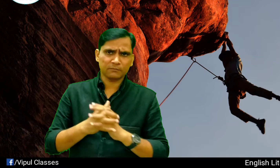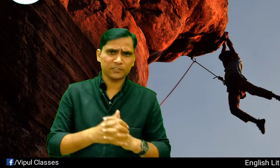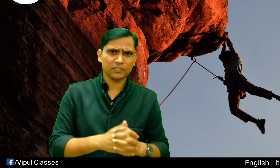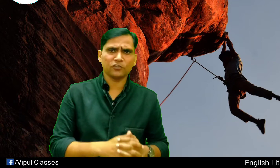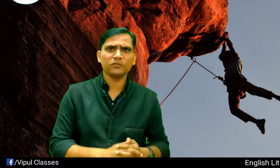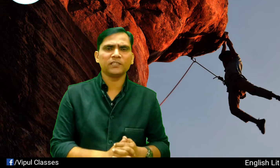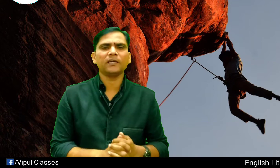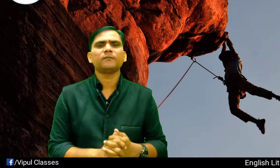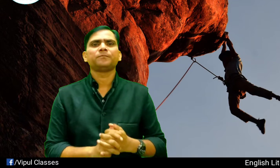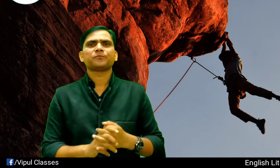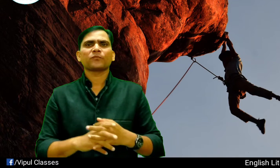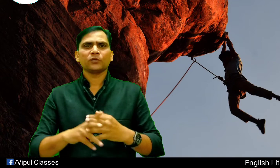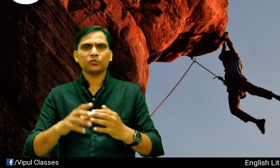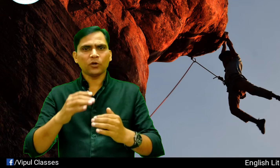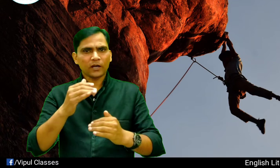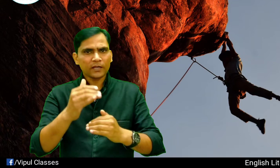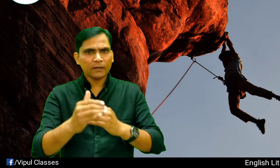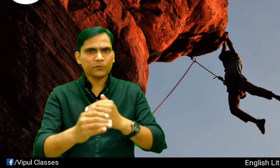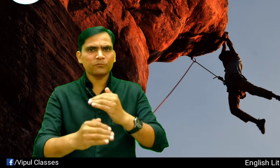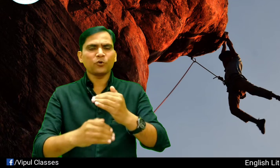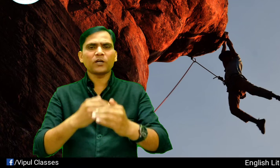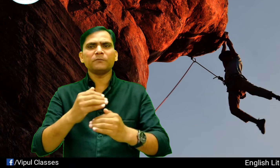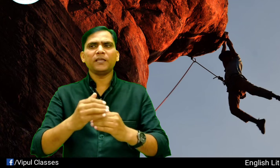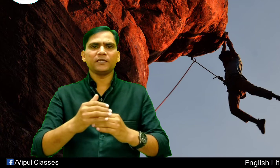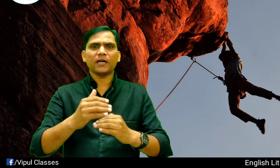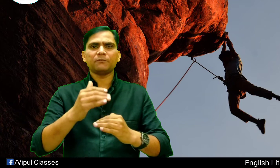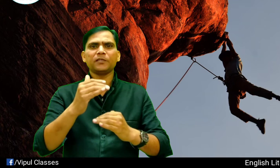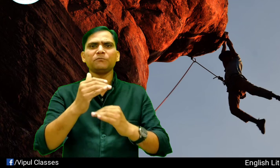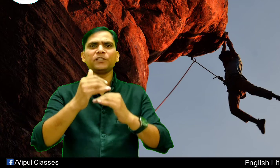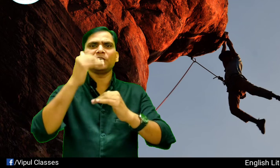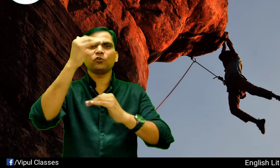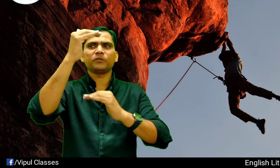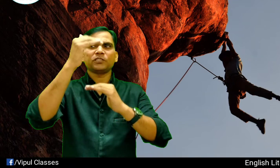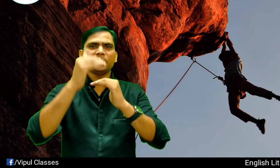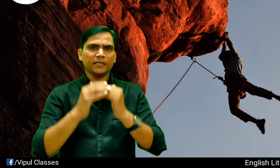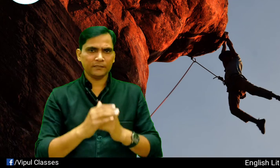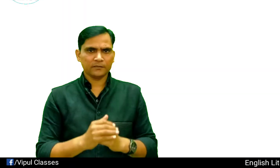आपको अगर आपको मोका मिलेगे आप हिम्ग्री के ऊपर चले जाएं